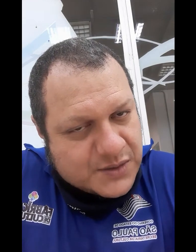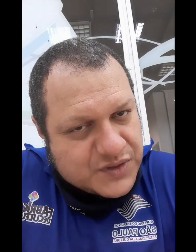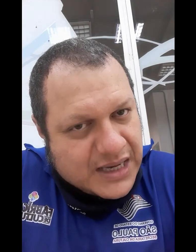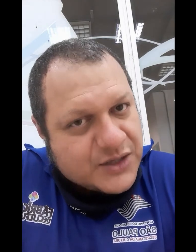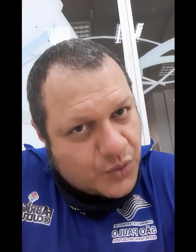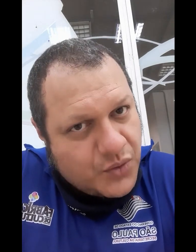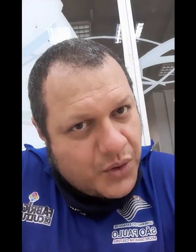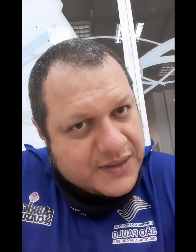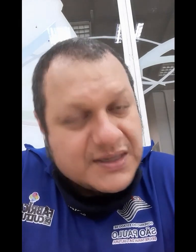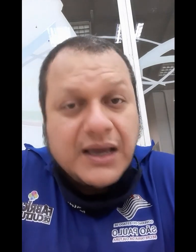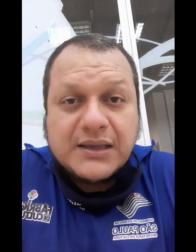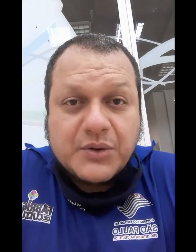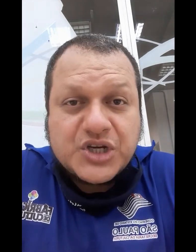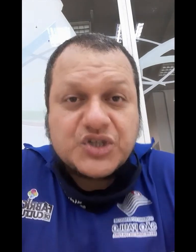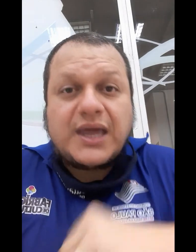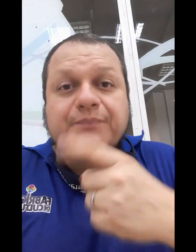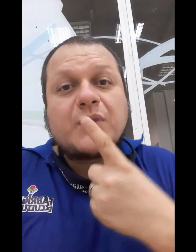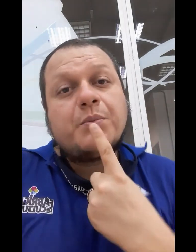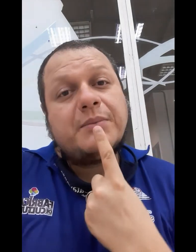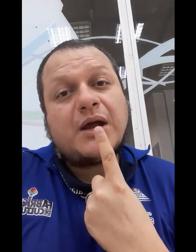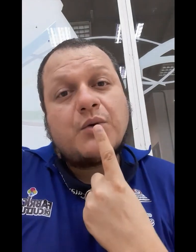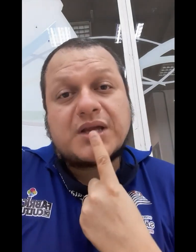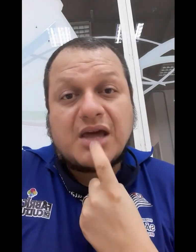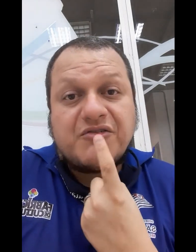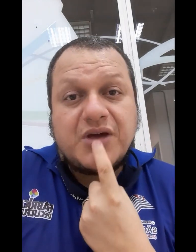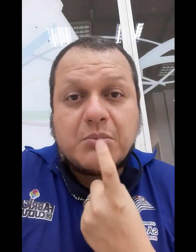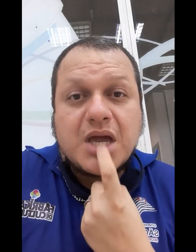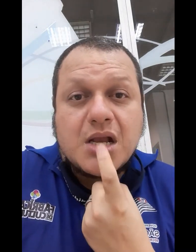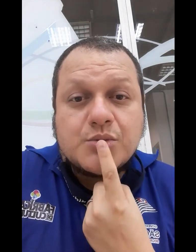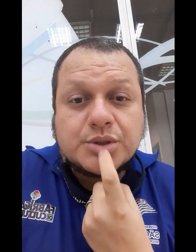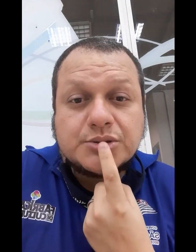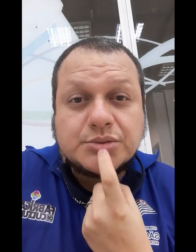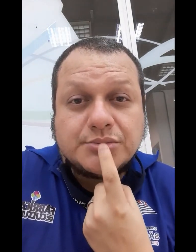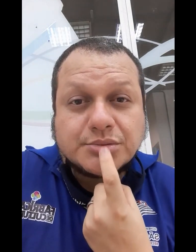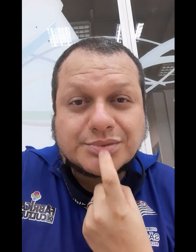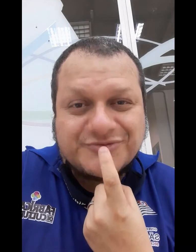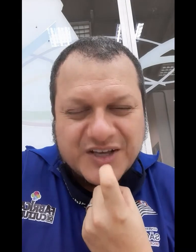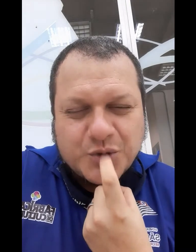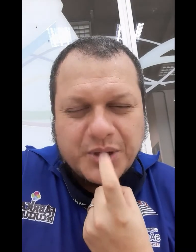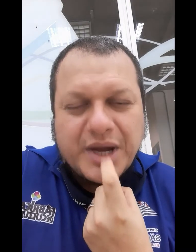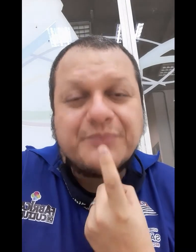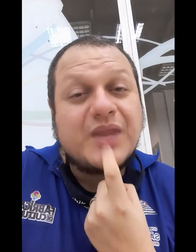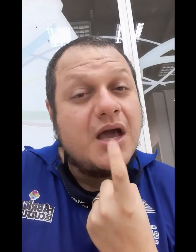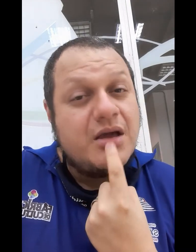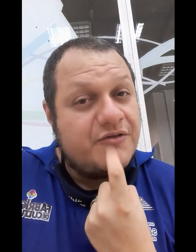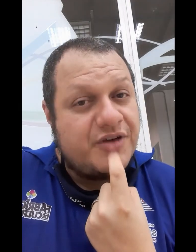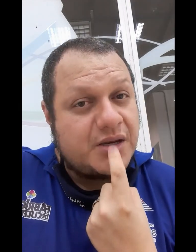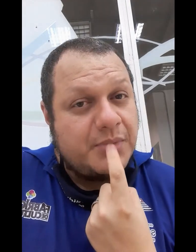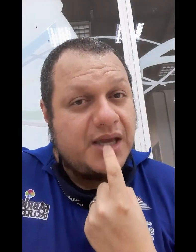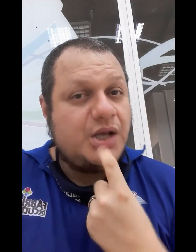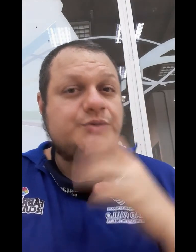musicais com cores. Então, a gente tem a primeira cor, que é vermelho, faz comigo aí, vermelho,